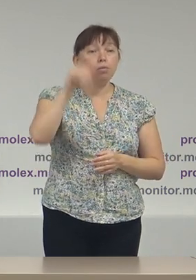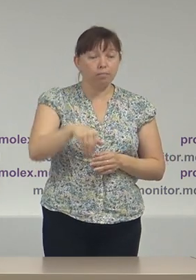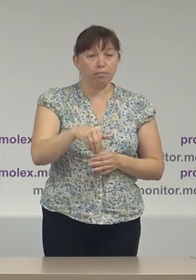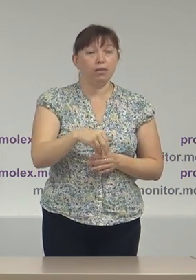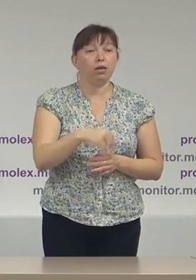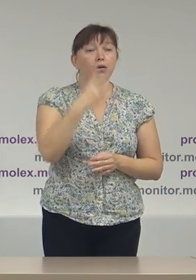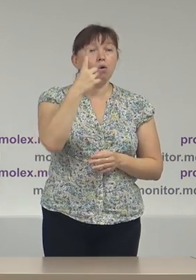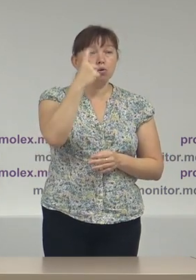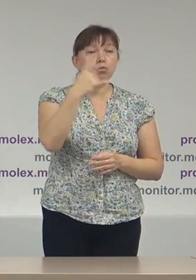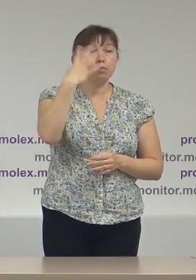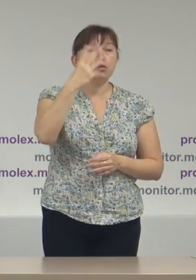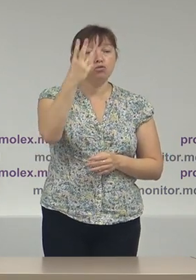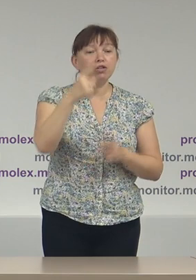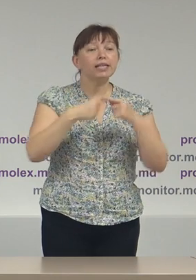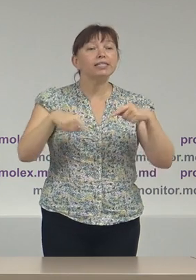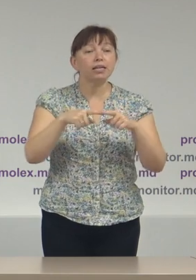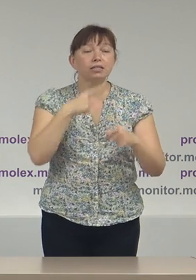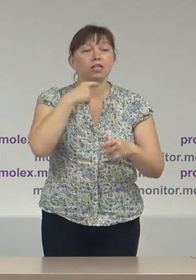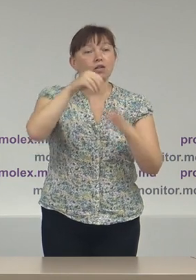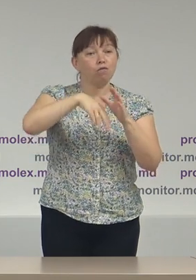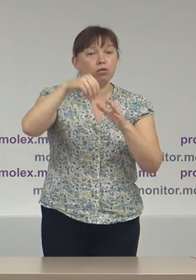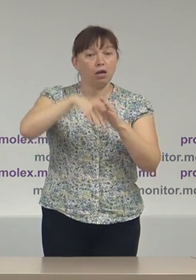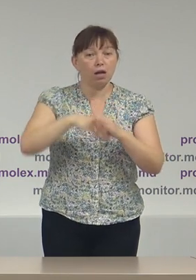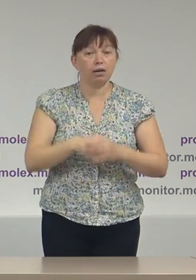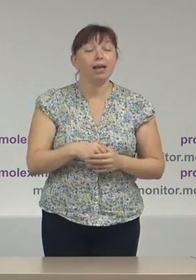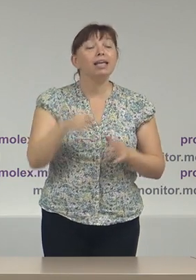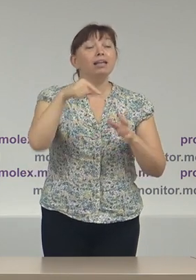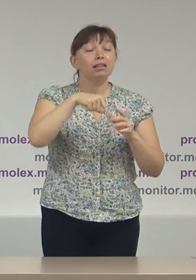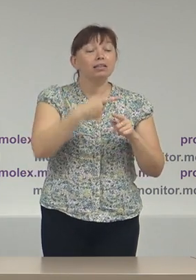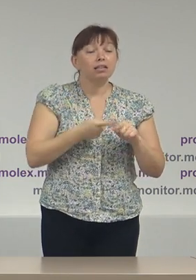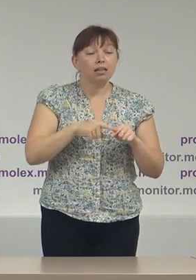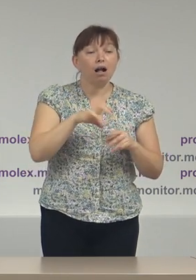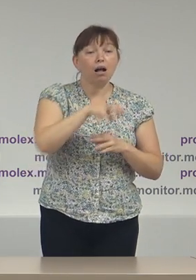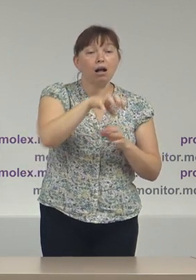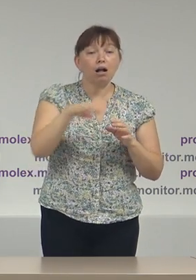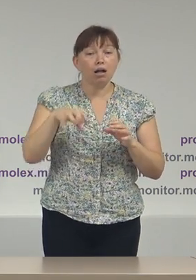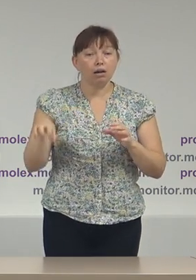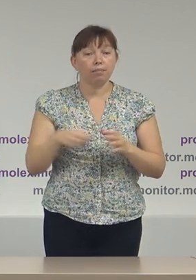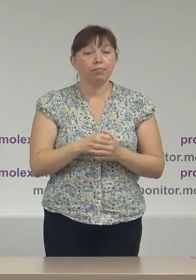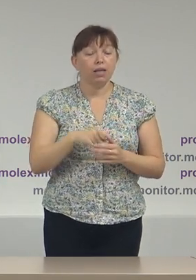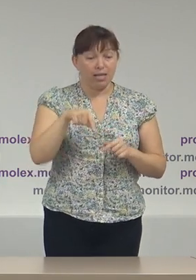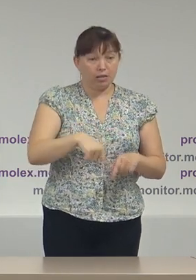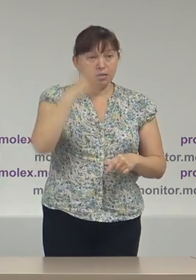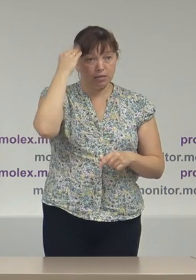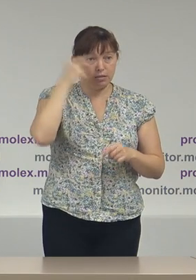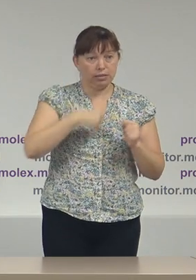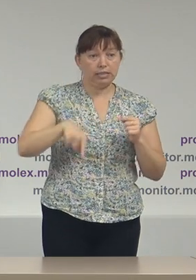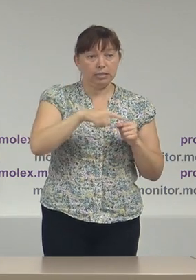2143 secții de votare, dintre care, în țară